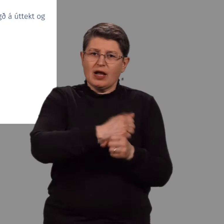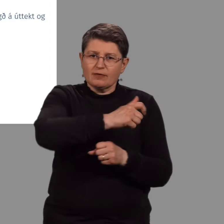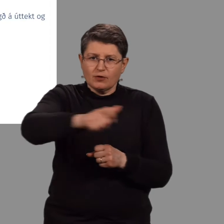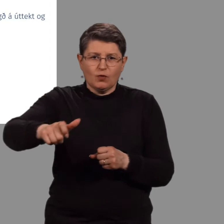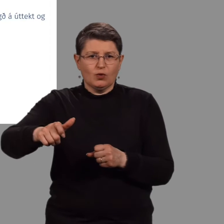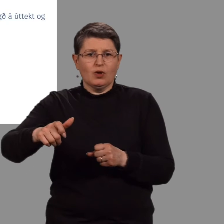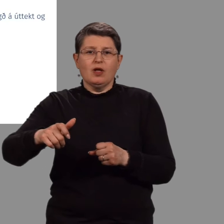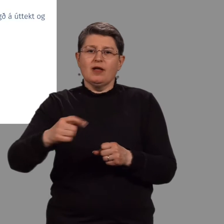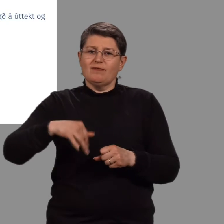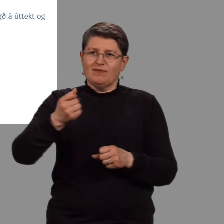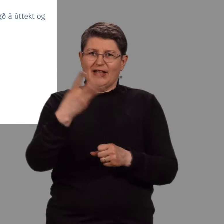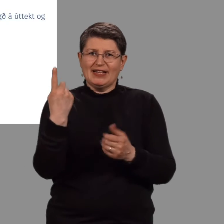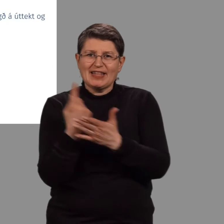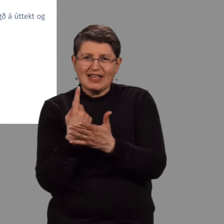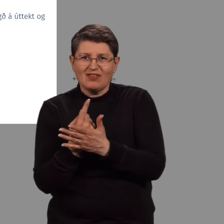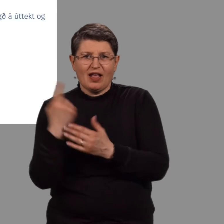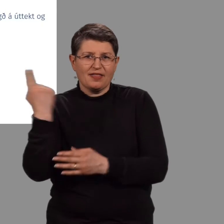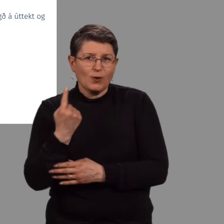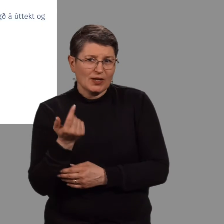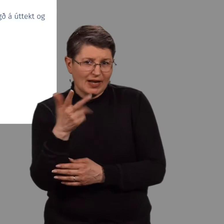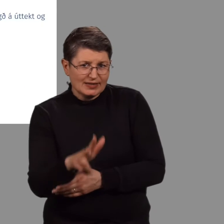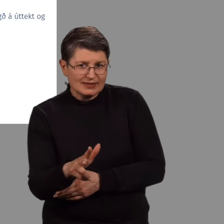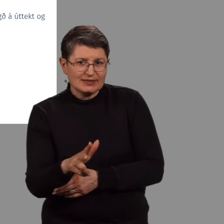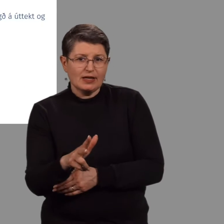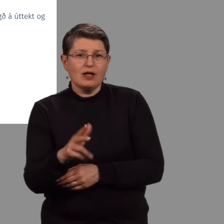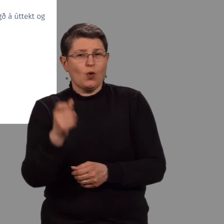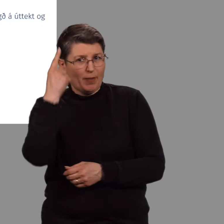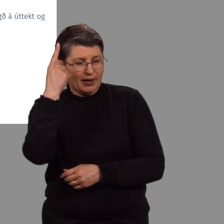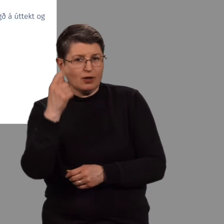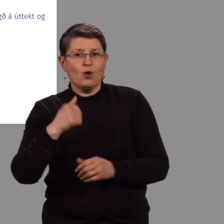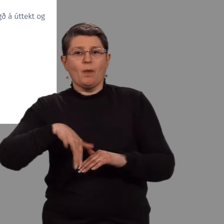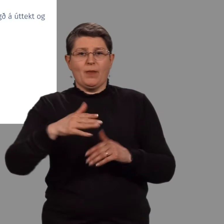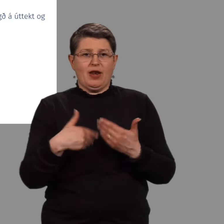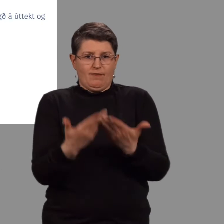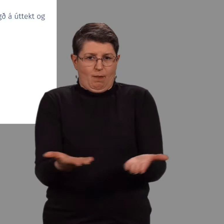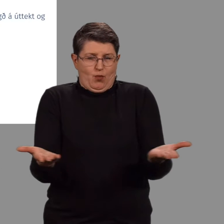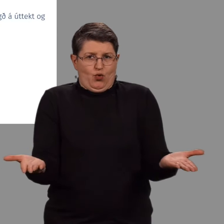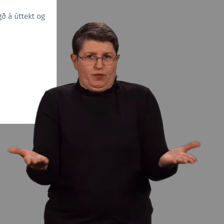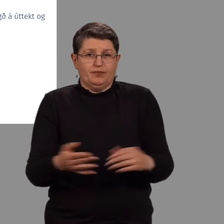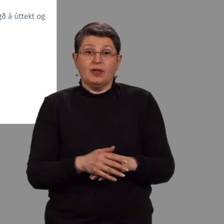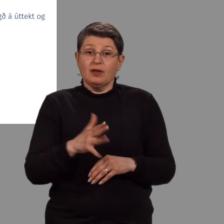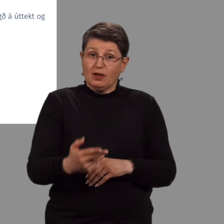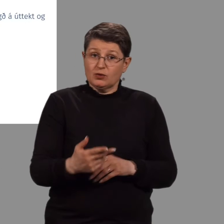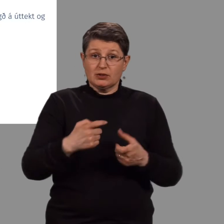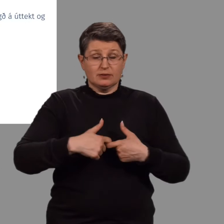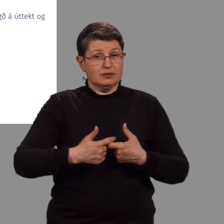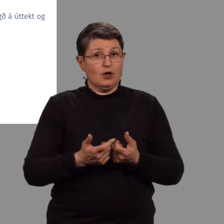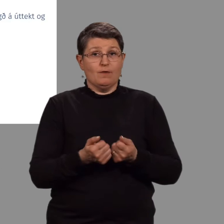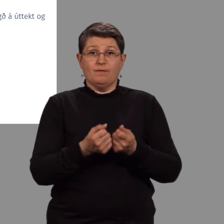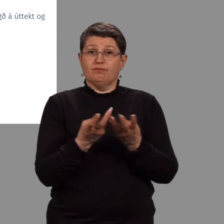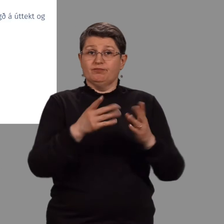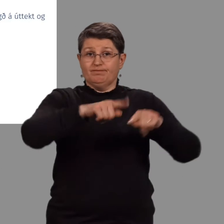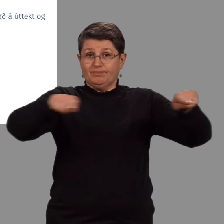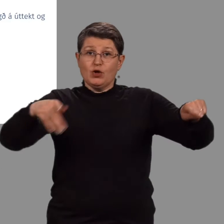fleiri tækifærim til þáttöku í menningarstarfi og ríkara framboði viðbyrða. Það er ráhúslega lögðu að endurspegla fjölbrektilega þeirra sem